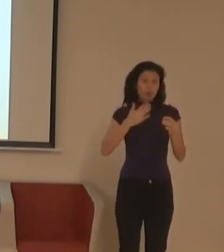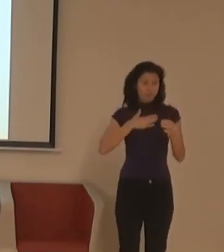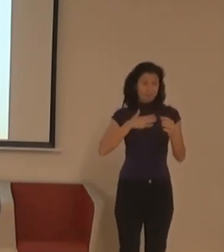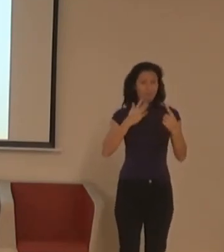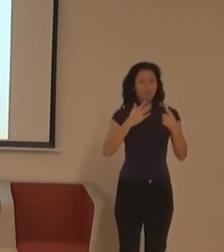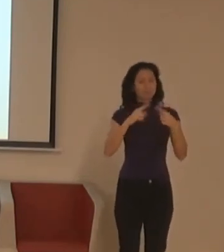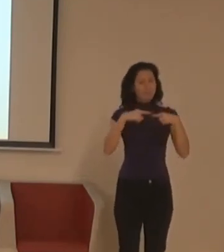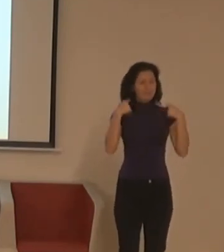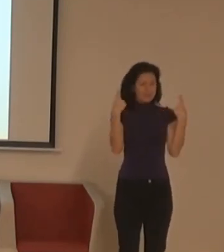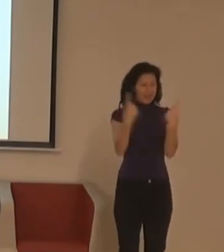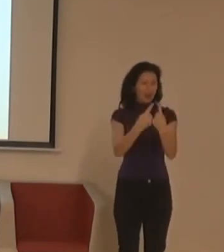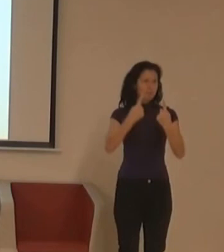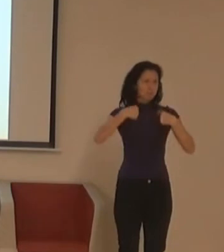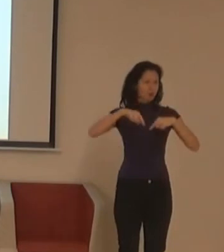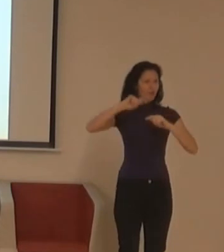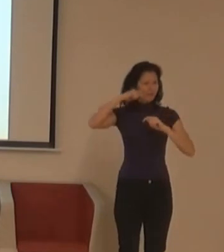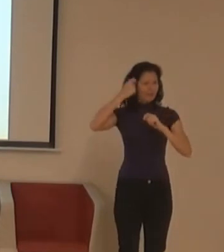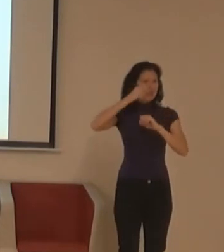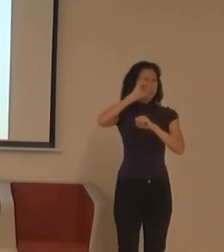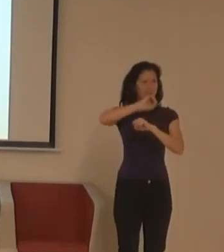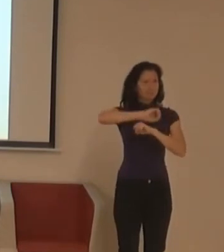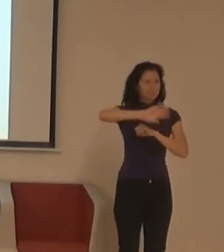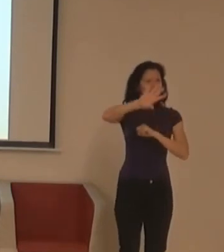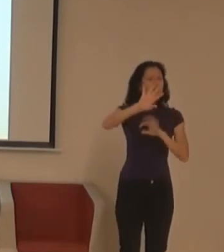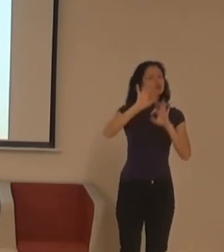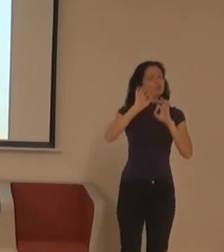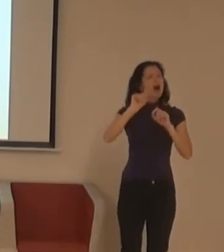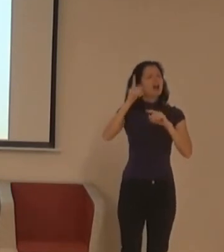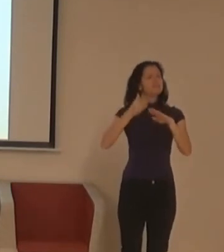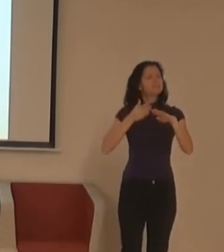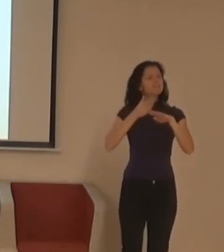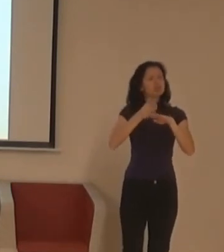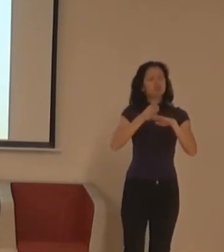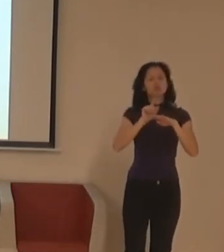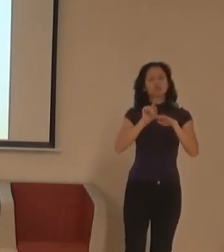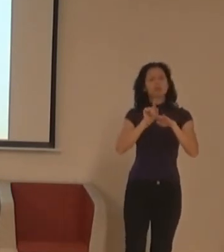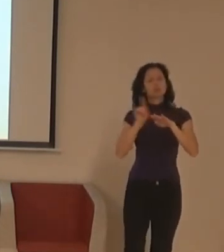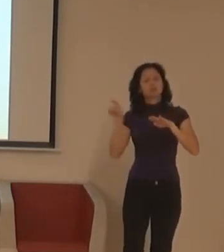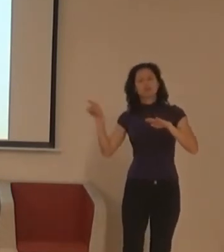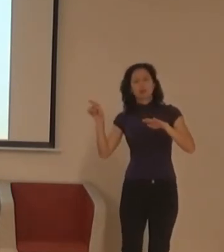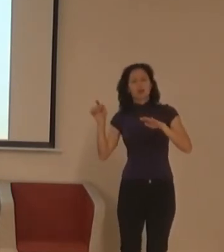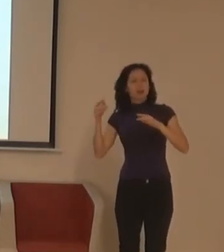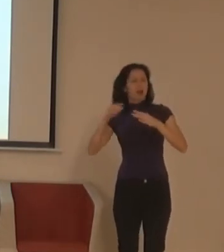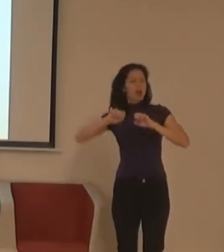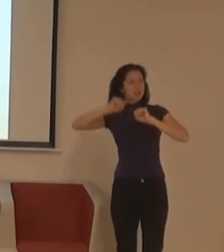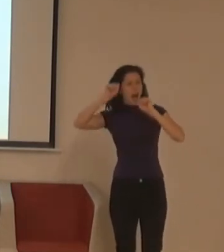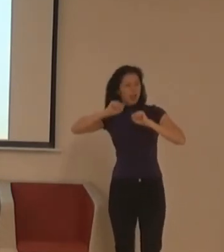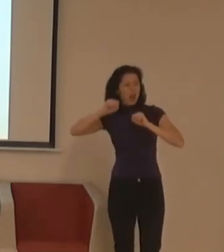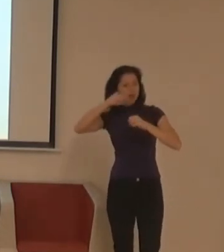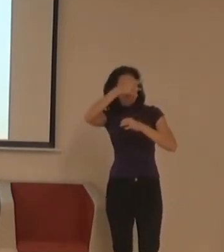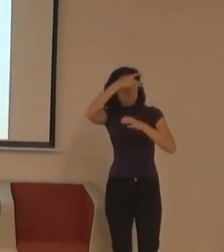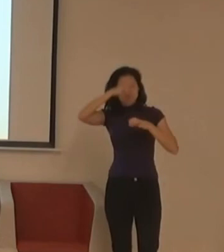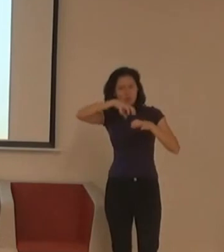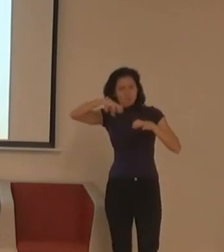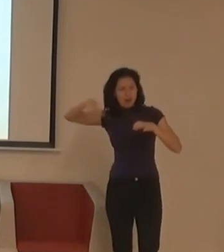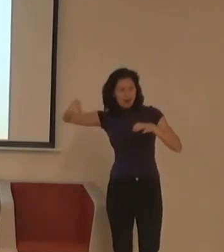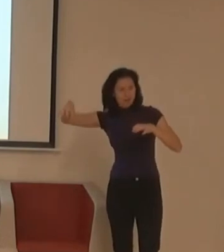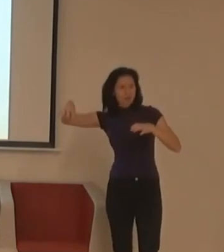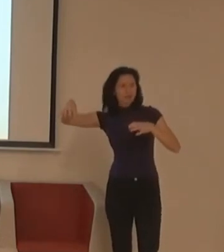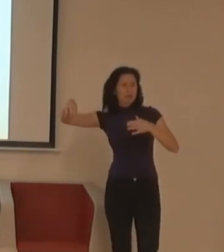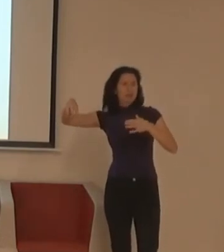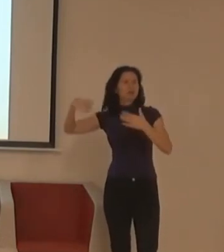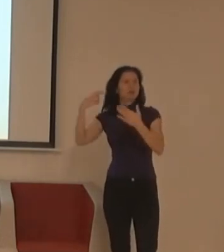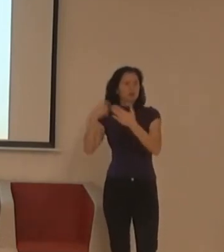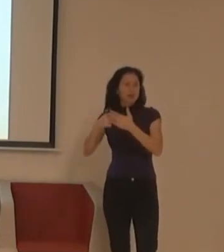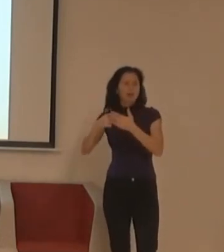bezbariérovej přístup je ze zadu, vede přes garáž, v okolo čtyř popelnic, a dostanete se tam poté, co poprosíte převidět, aby vám